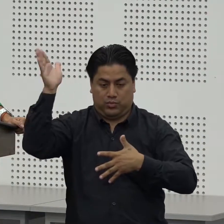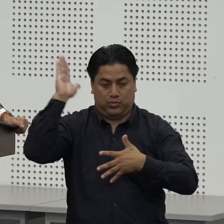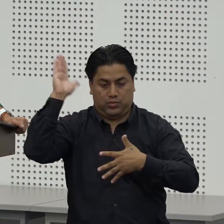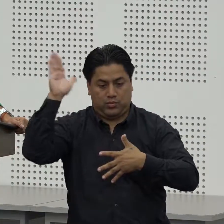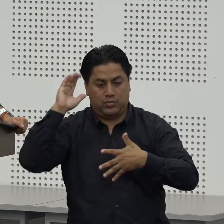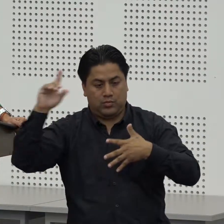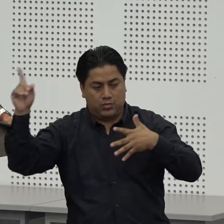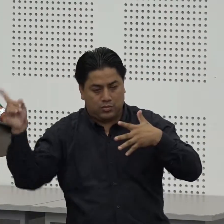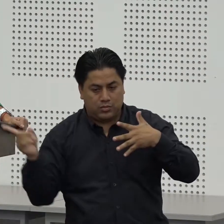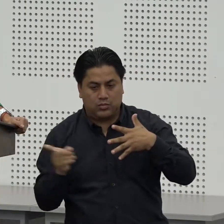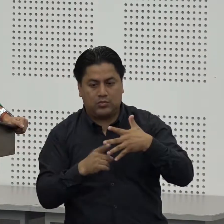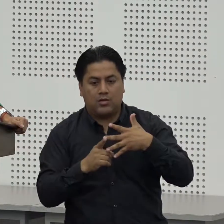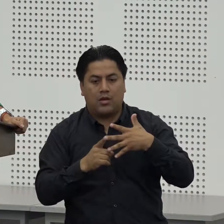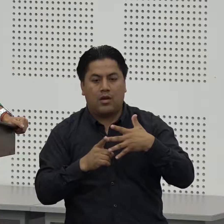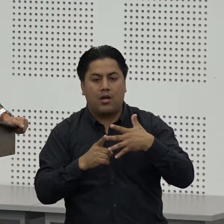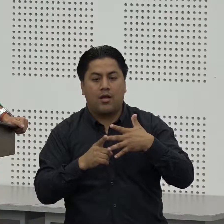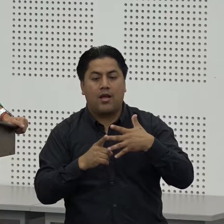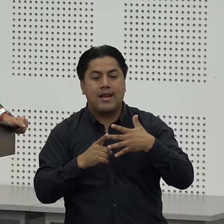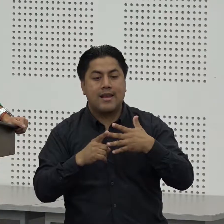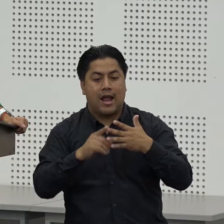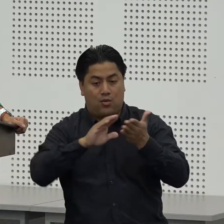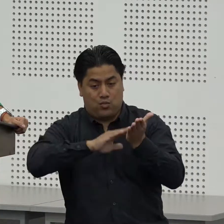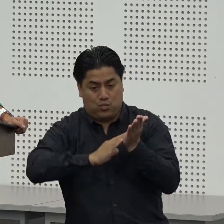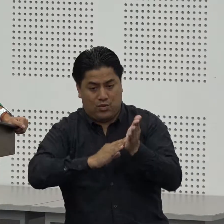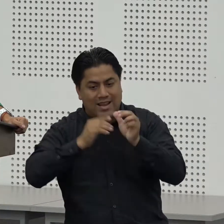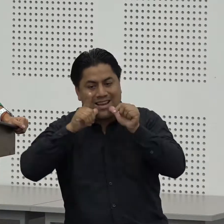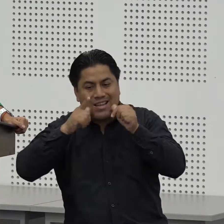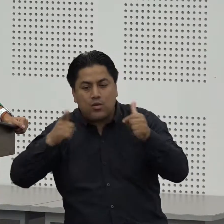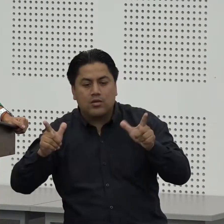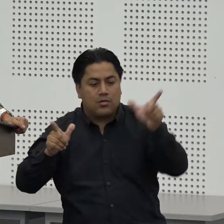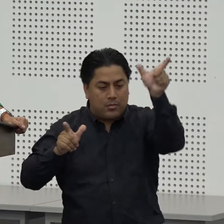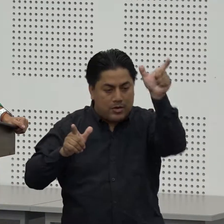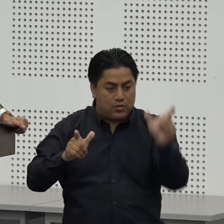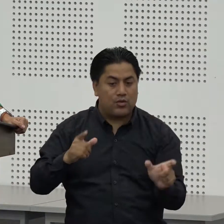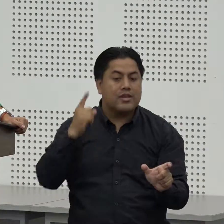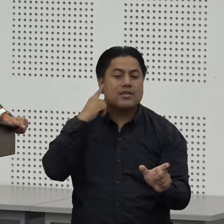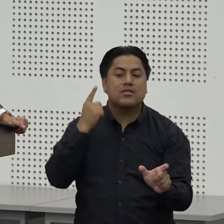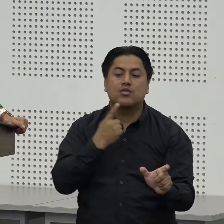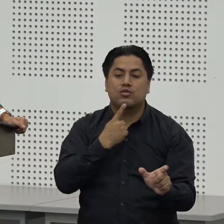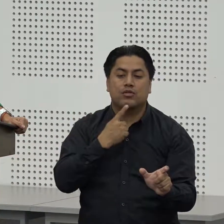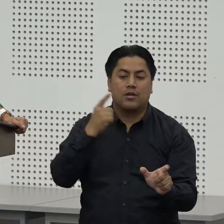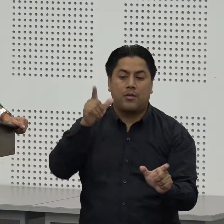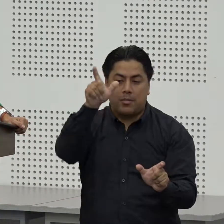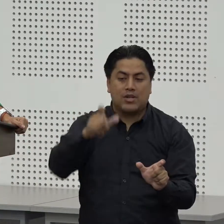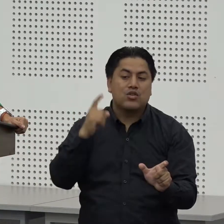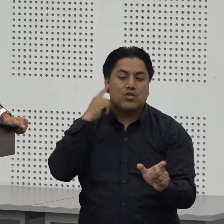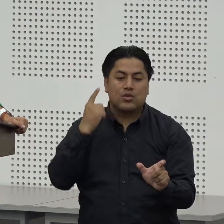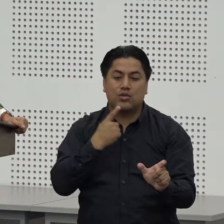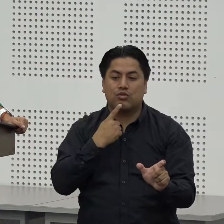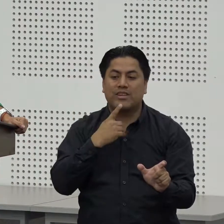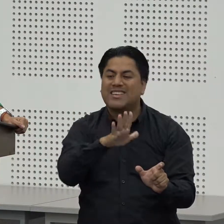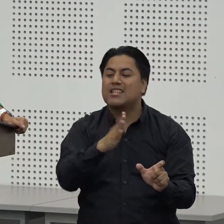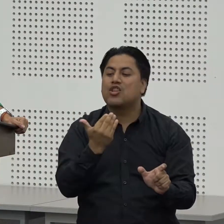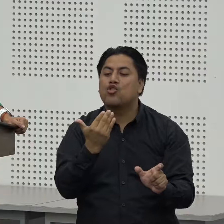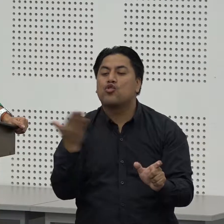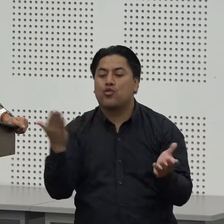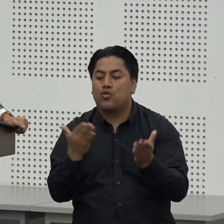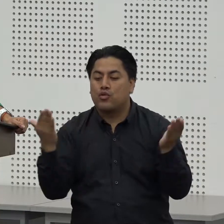el modelo lingüístico ¿sí? que es una persona sorda esto se utiliza sobre todo en la educación